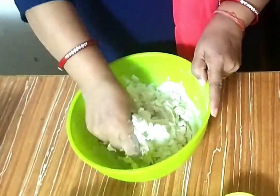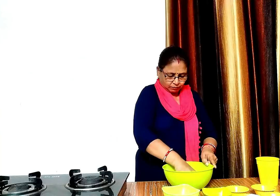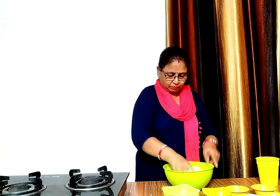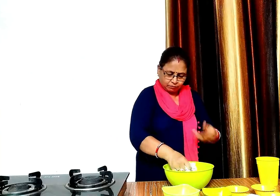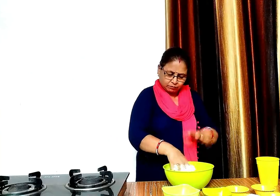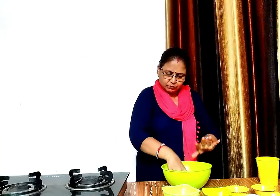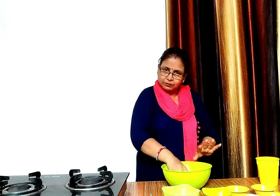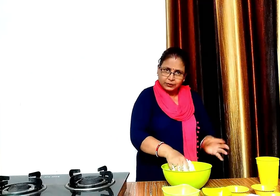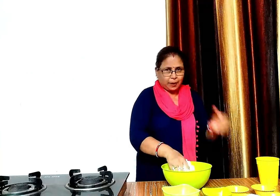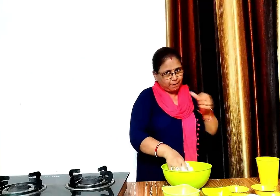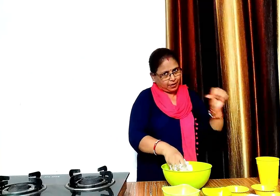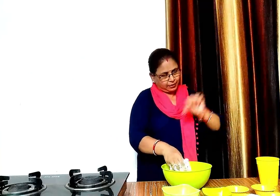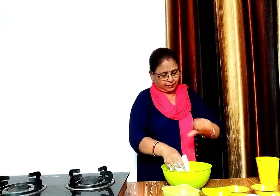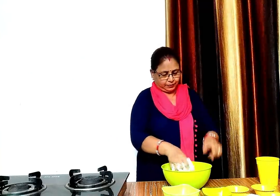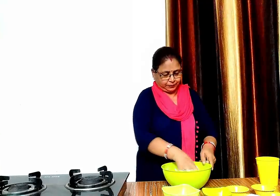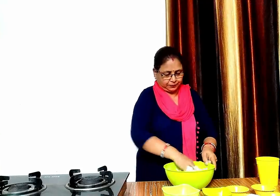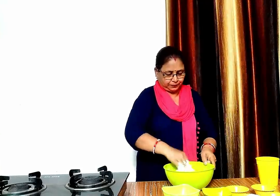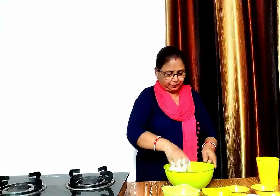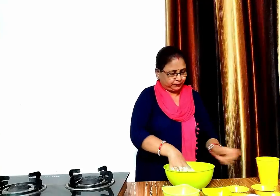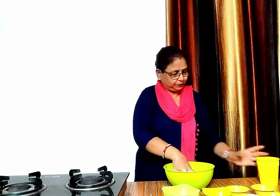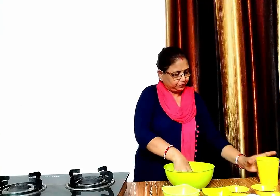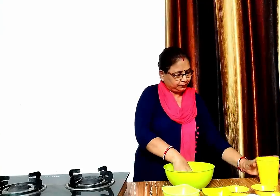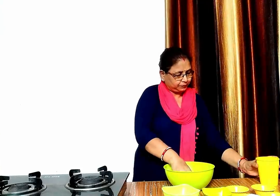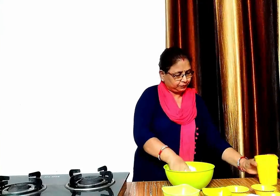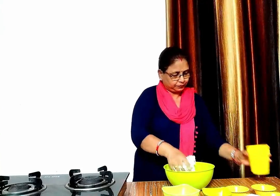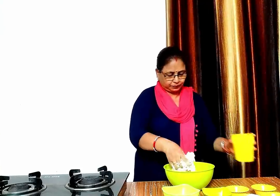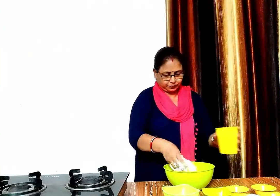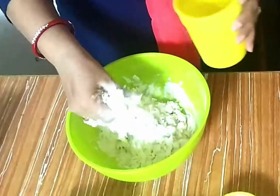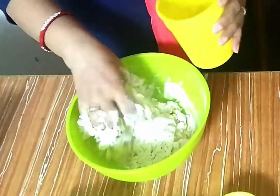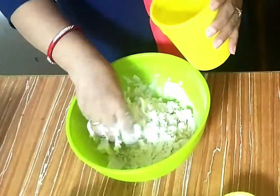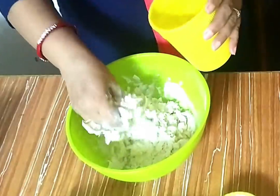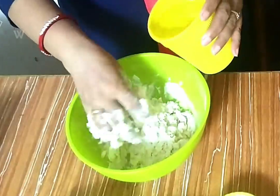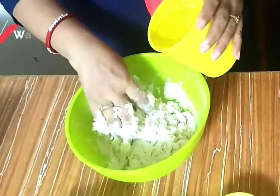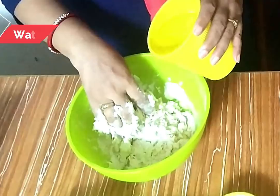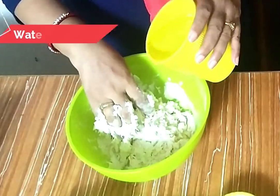यह अच्छी से मिल चुका है, अब इसमें थोड़ा थोड़ा पानी डालते हुँ, इसका एक डो तयार करें लेंगे